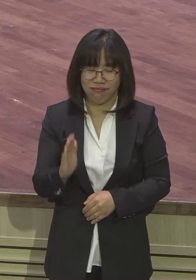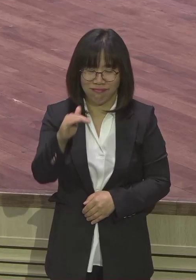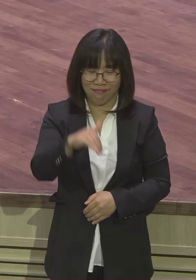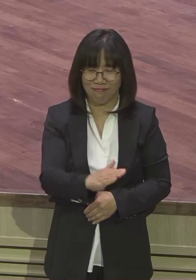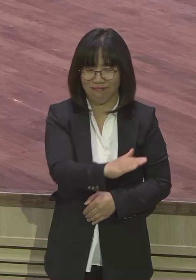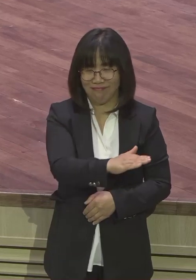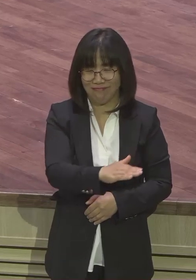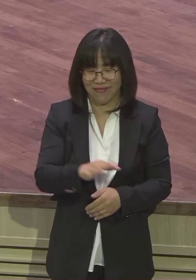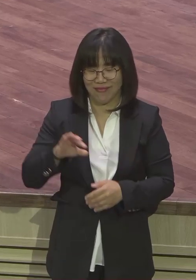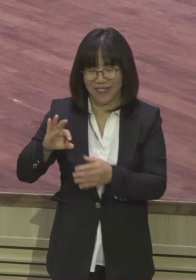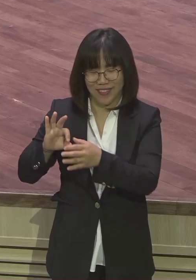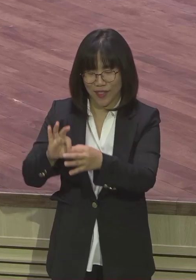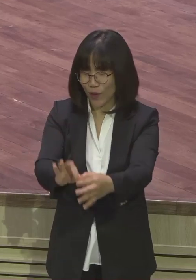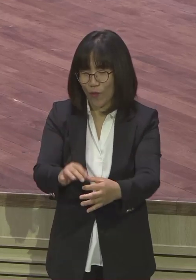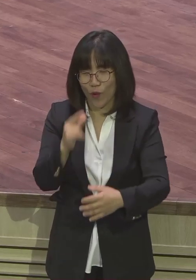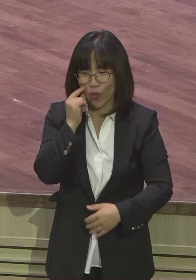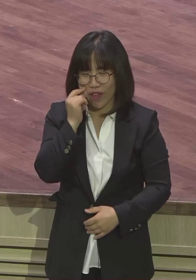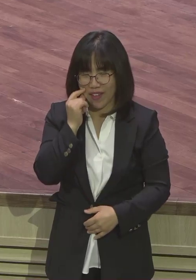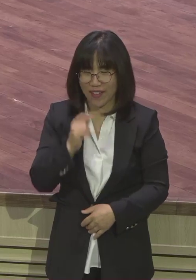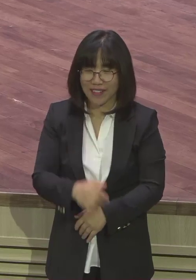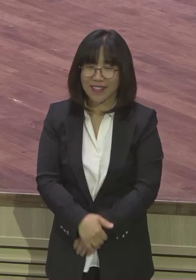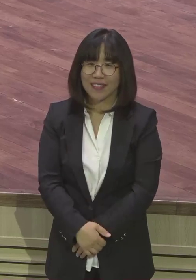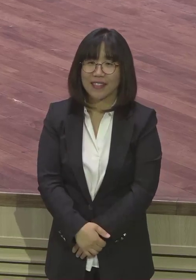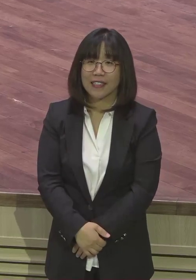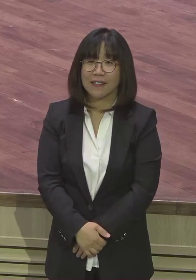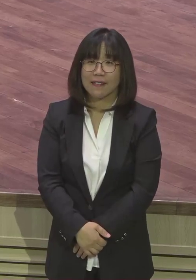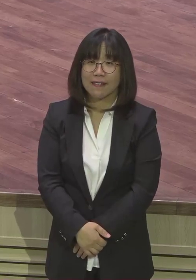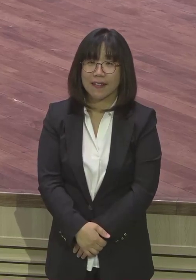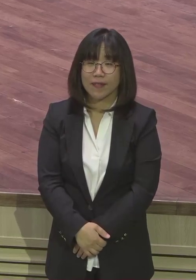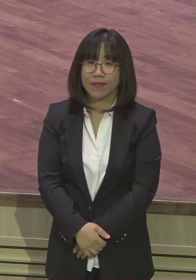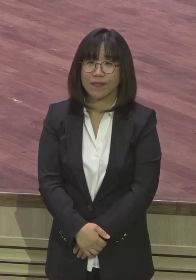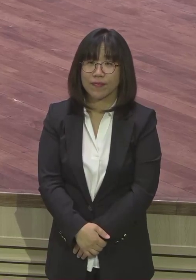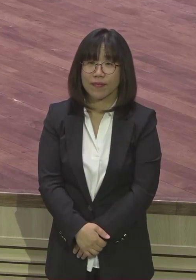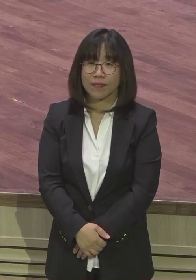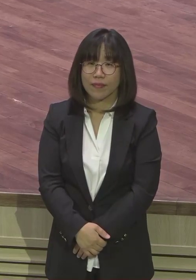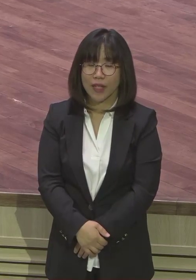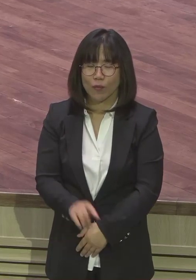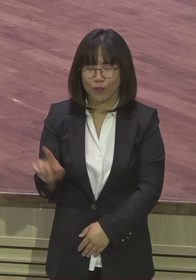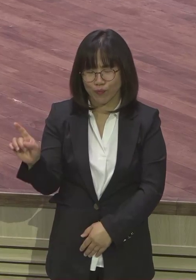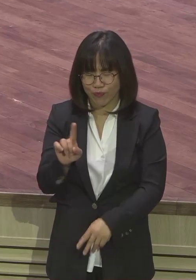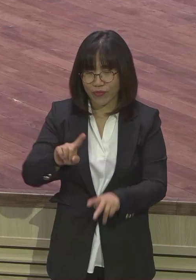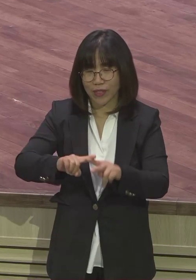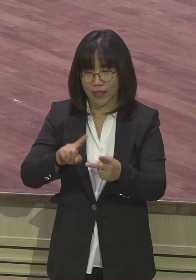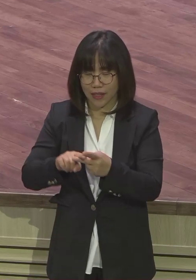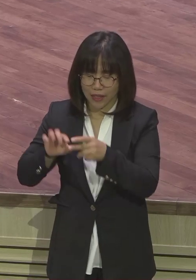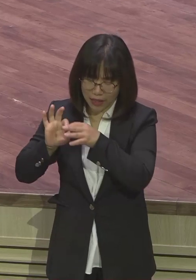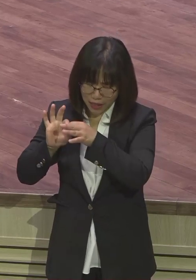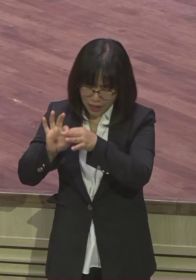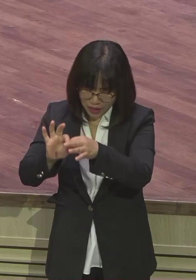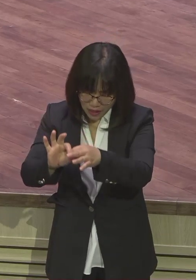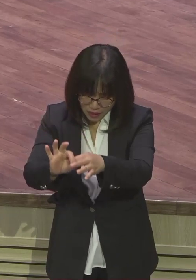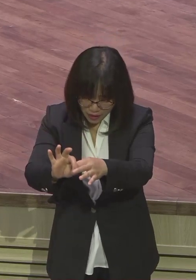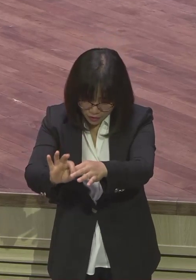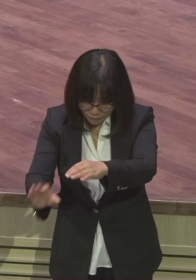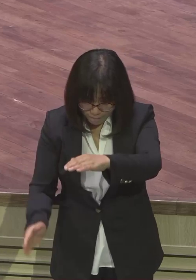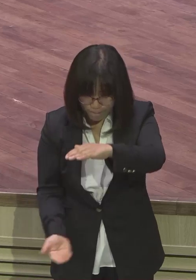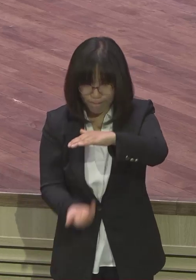하는데 듣기는 들어도 안 해 지속이 뭐든지 지속해야 이루어집니다 하다 말고